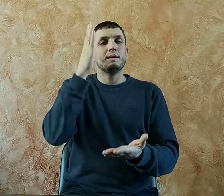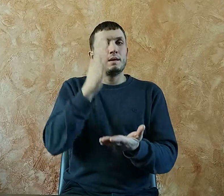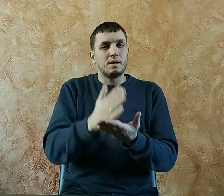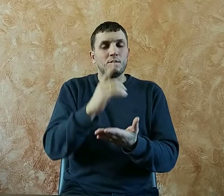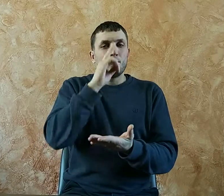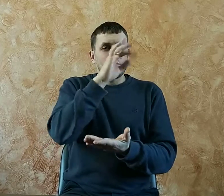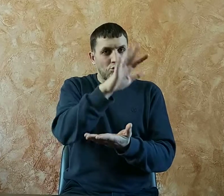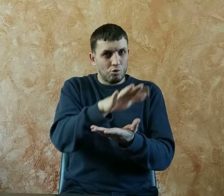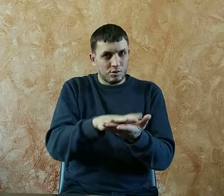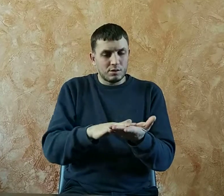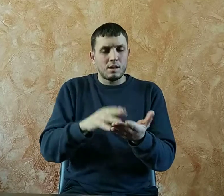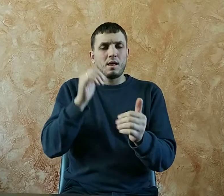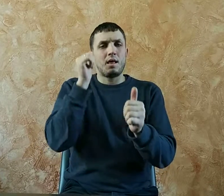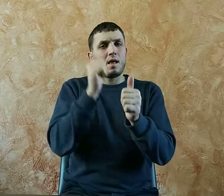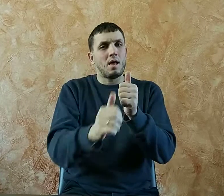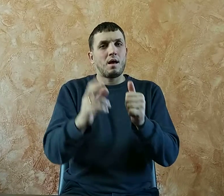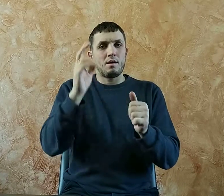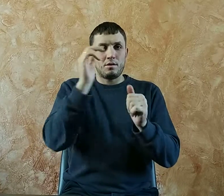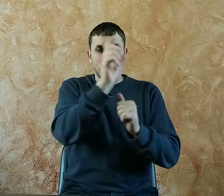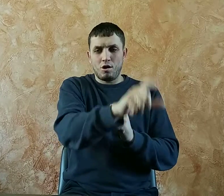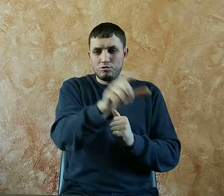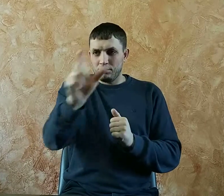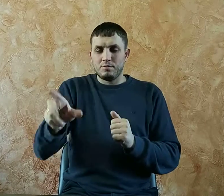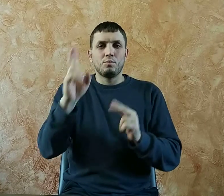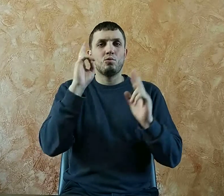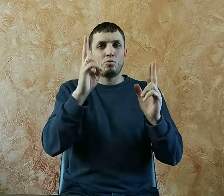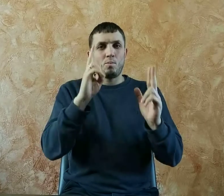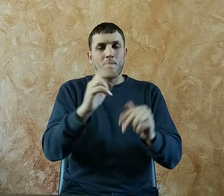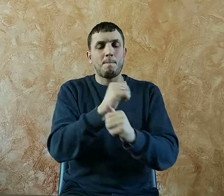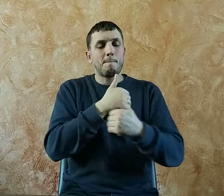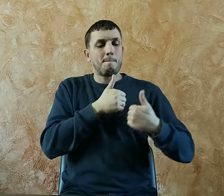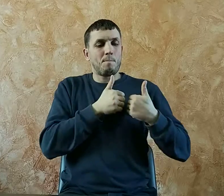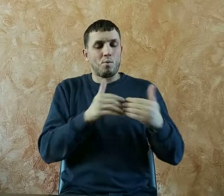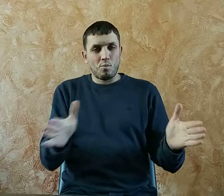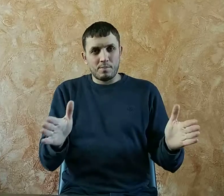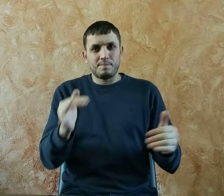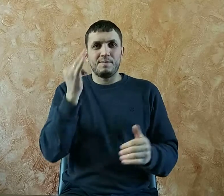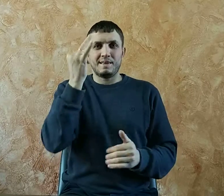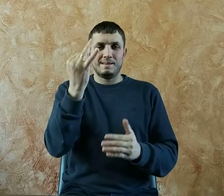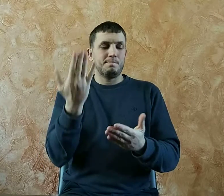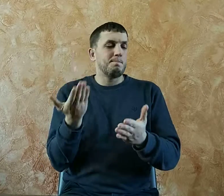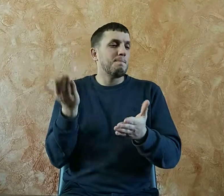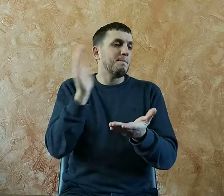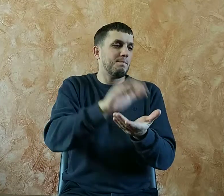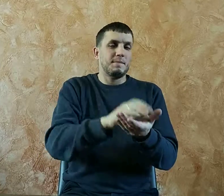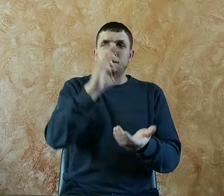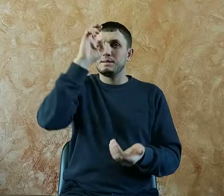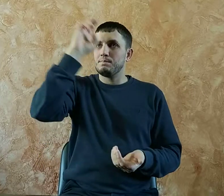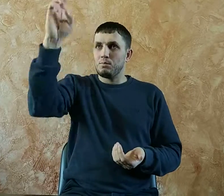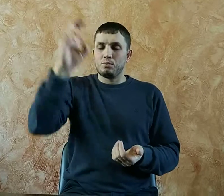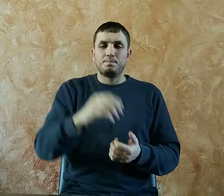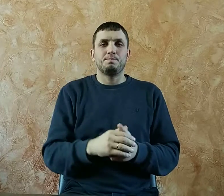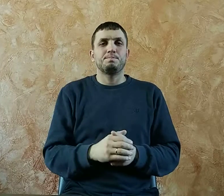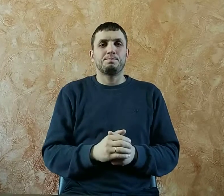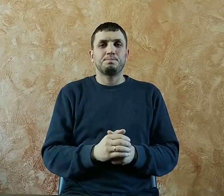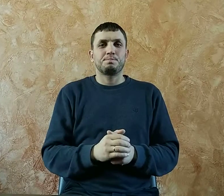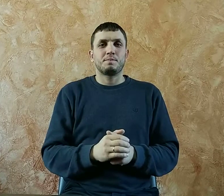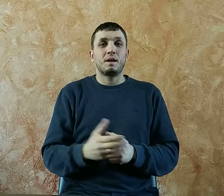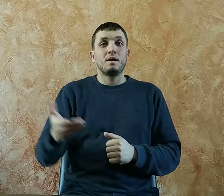для каждого, кто покается и кто примирится с Богом. Наше собрание